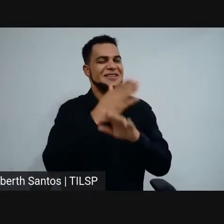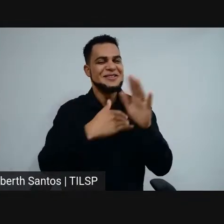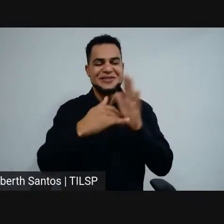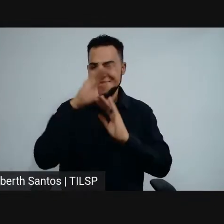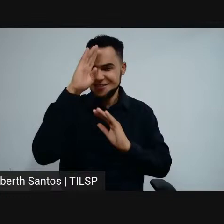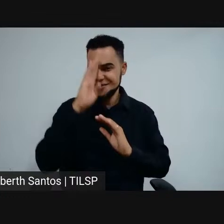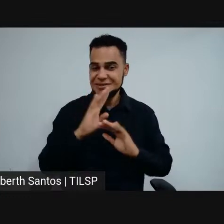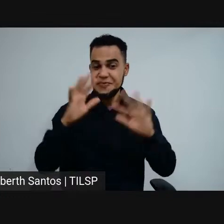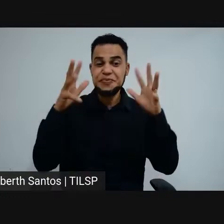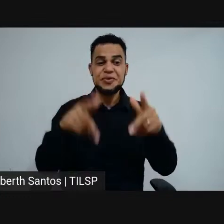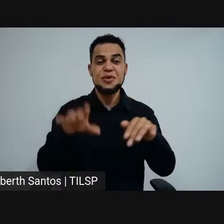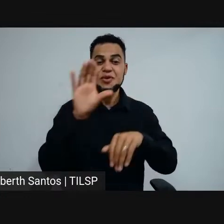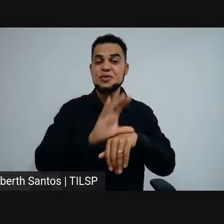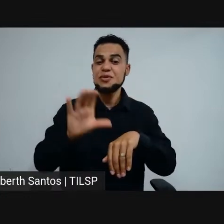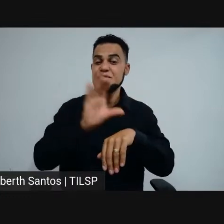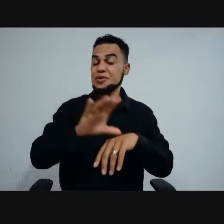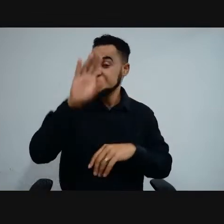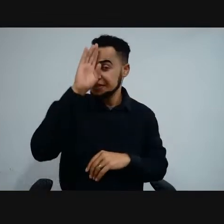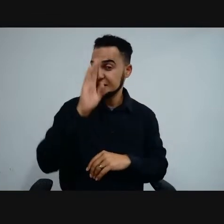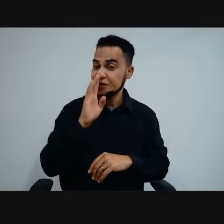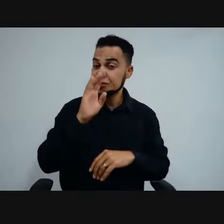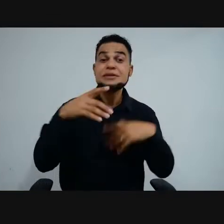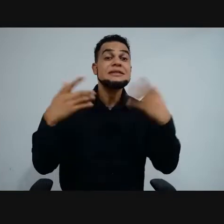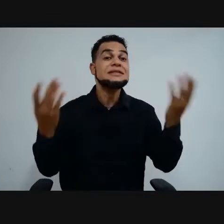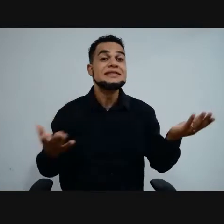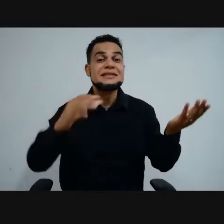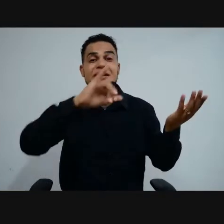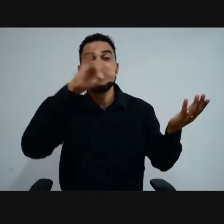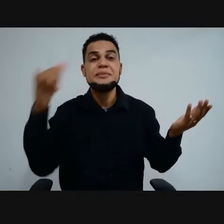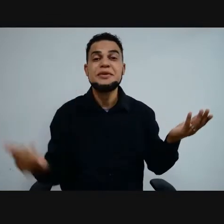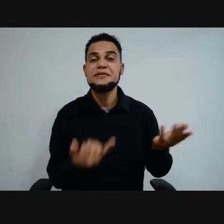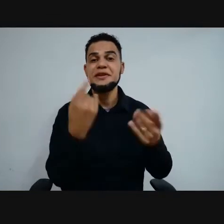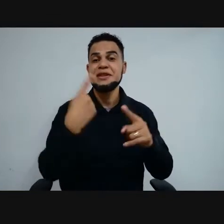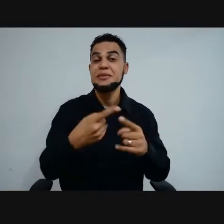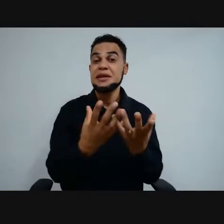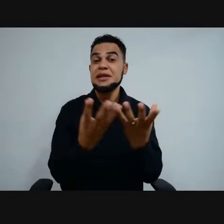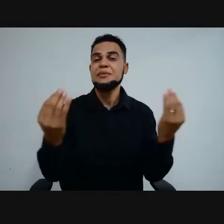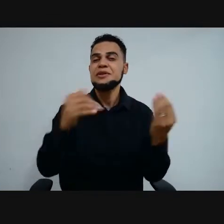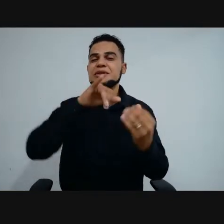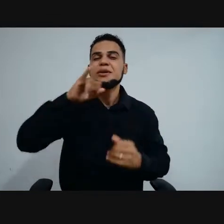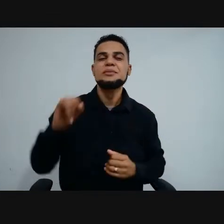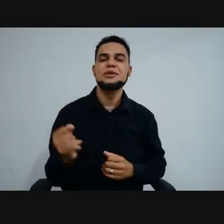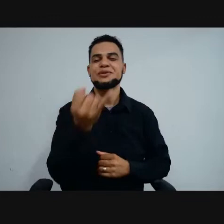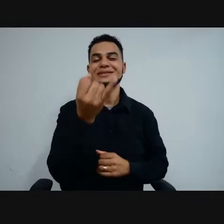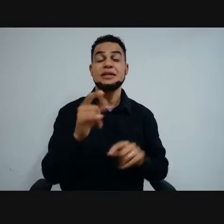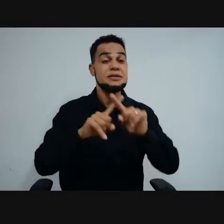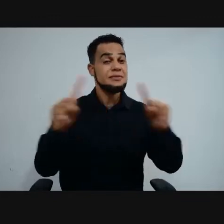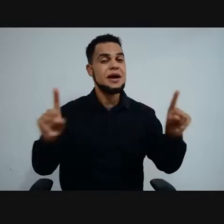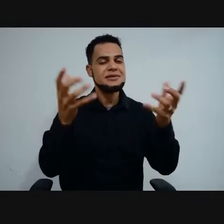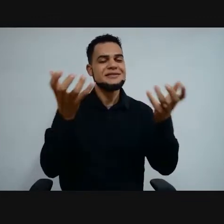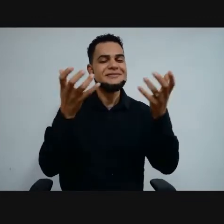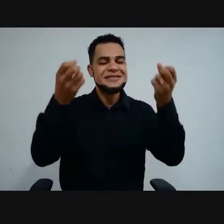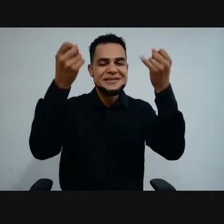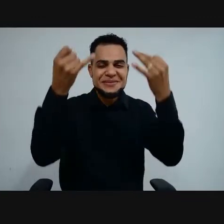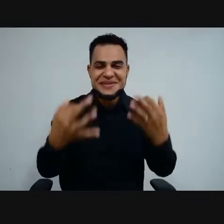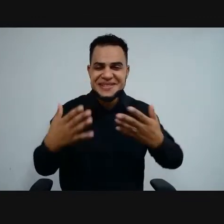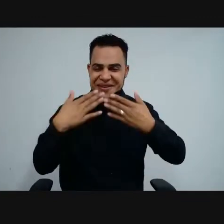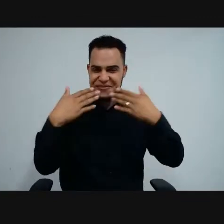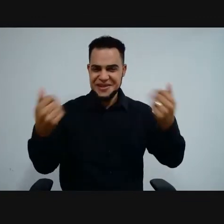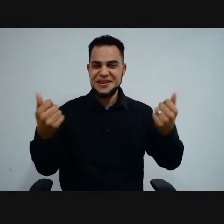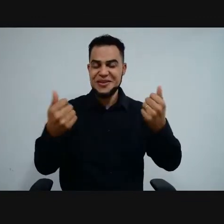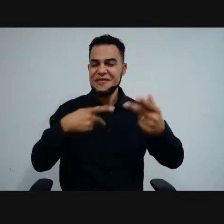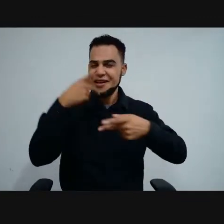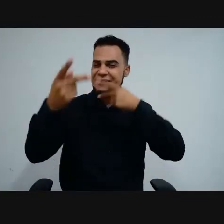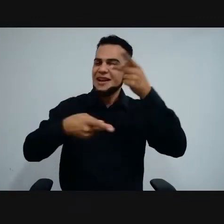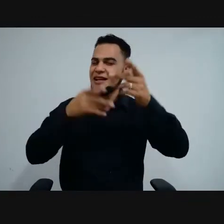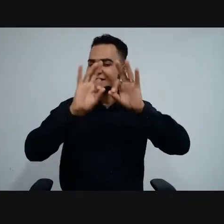cursos são gratuitos. Então, assim, aproveita, porque são muitas oportunidades. Mas quem vai explicar melhor, quem vai falar um pouco mais disso, de uma maneira